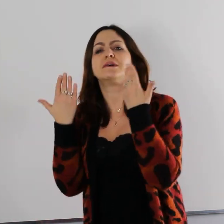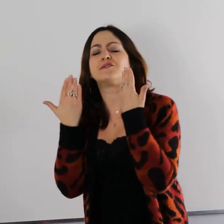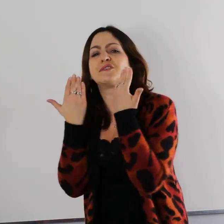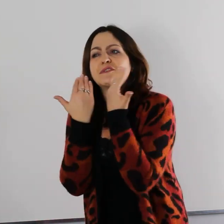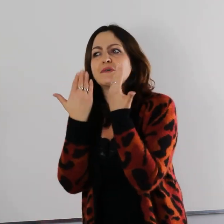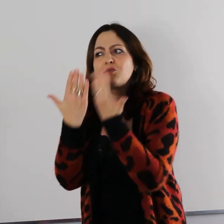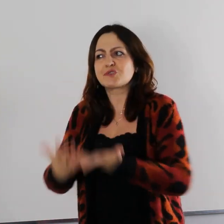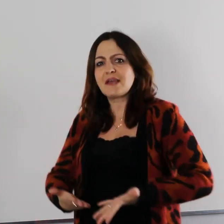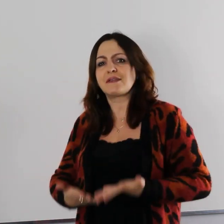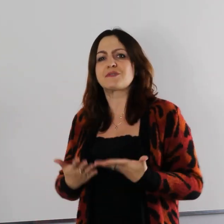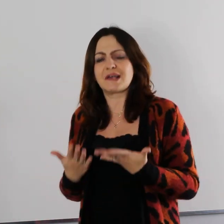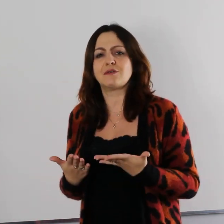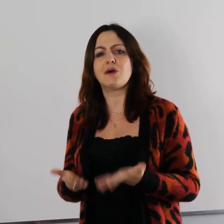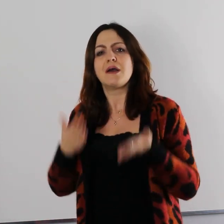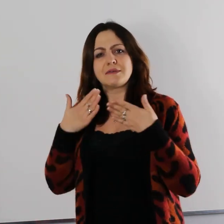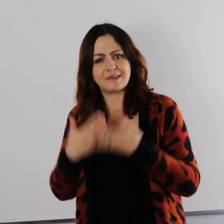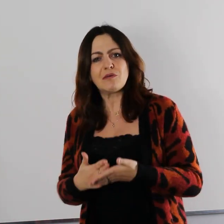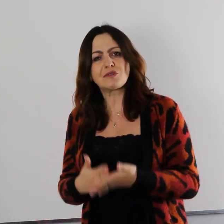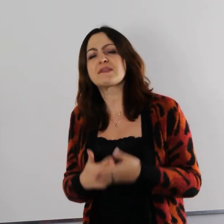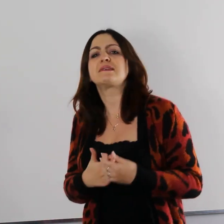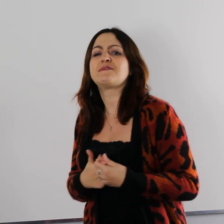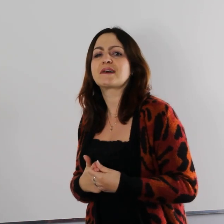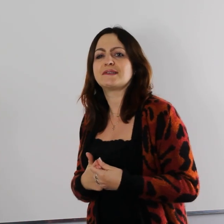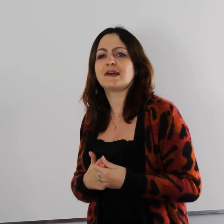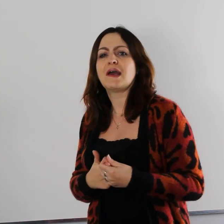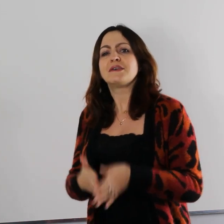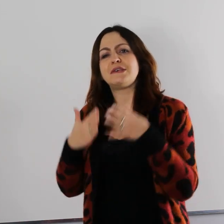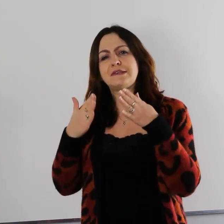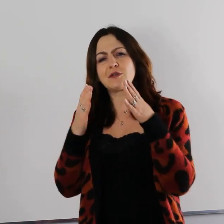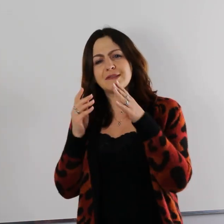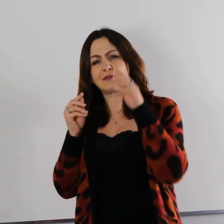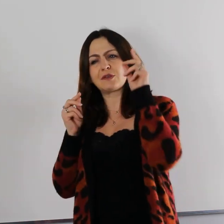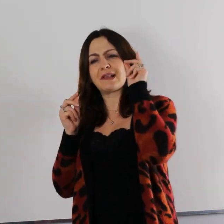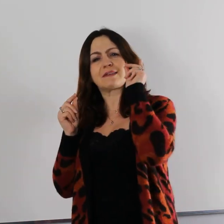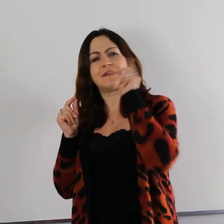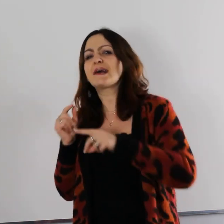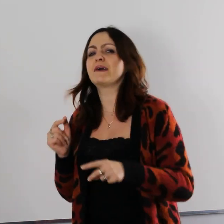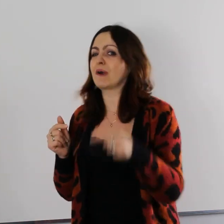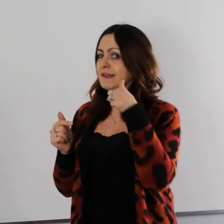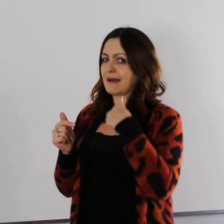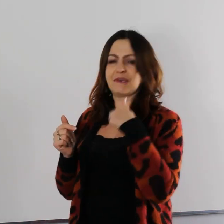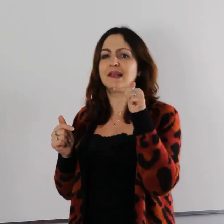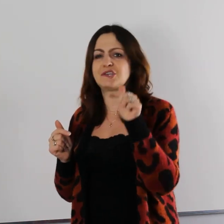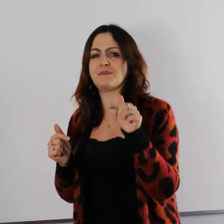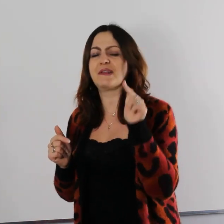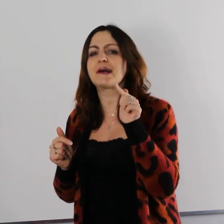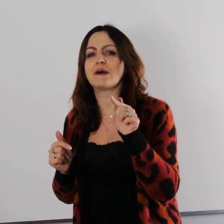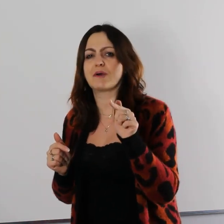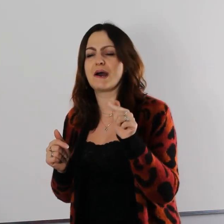dążenie do celu dało to satysfakcję. I to jest dla nas wielka nauka, i dla mnie, i dla Ciebie. Wielka nauka,